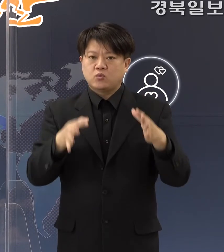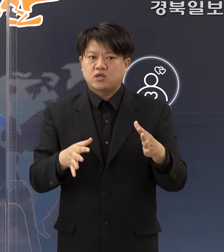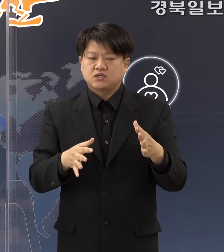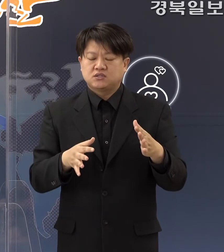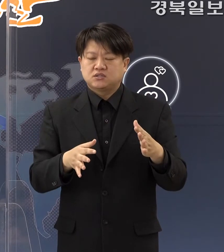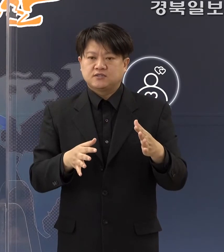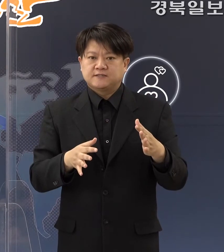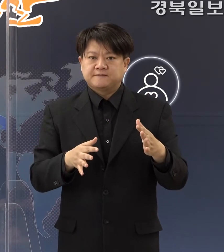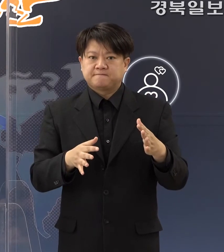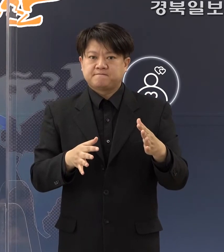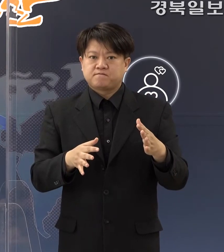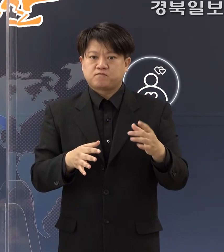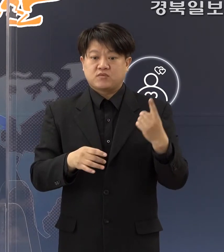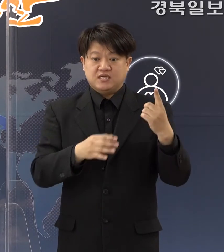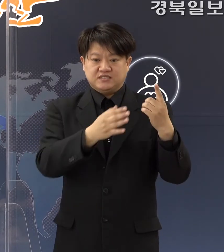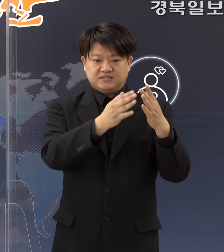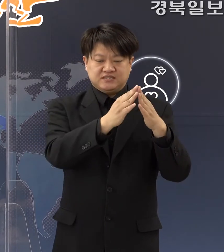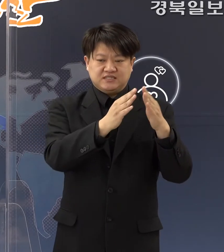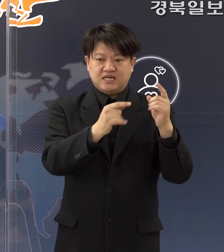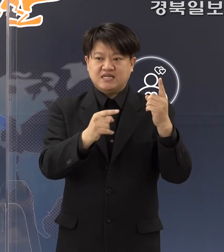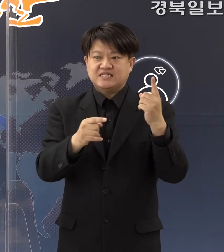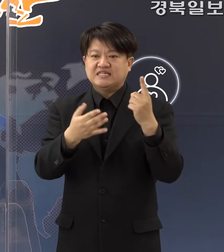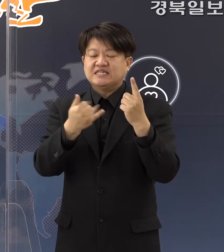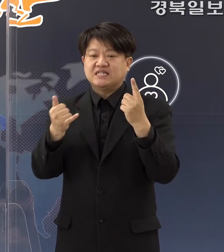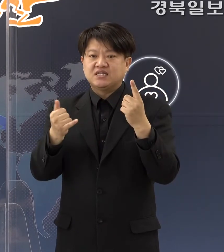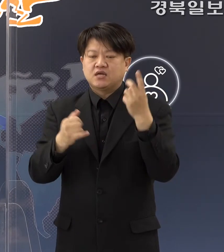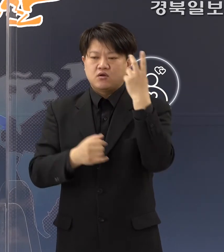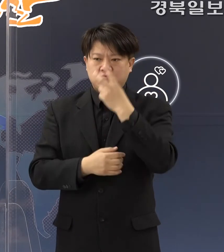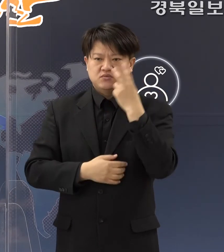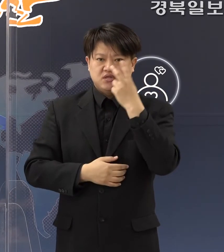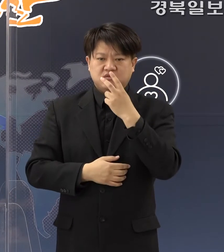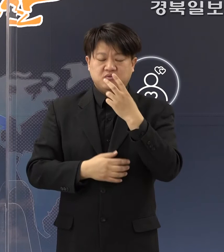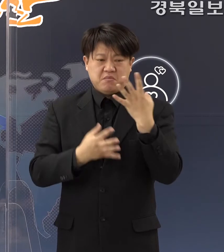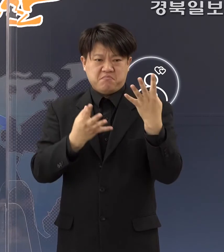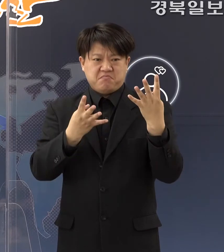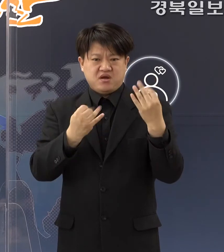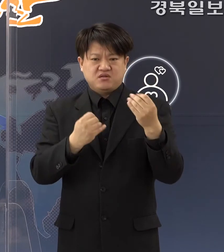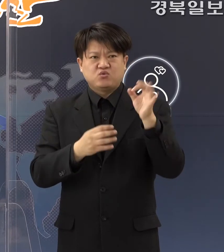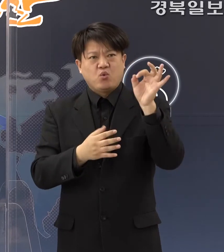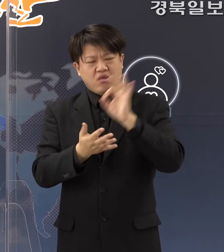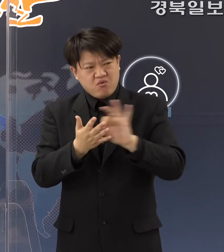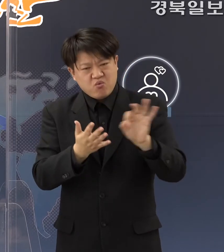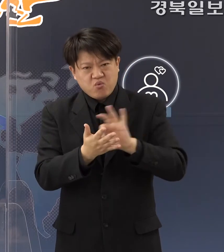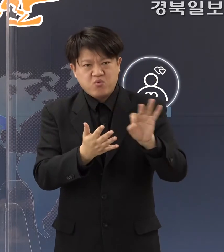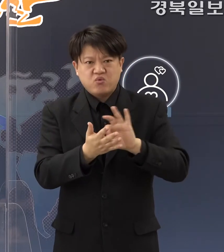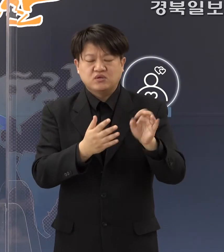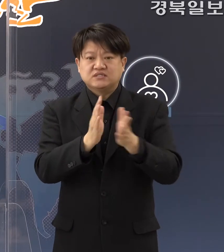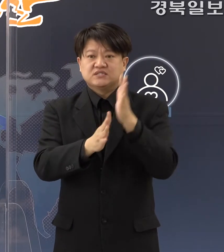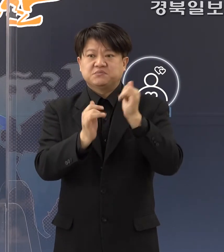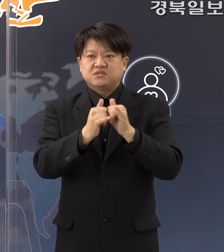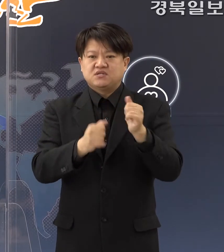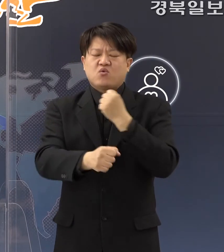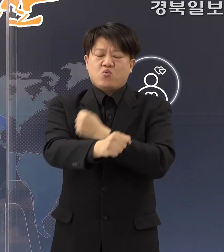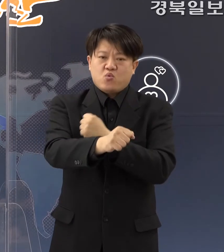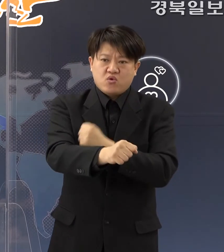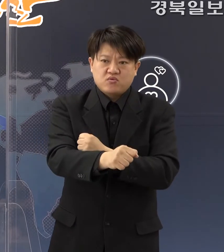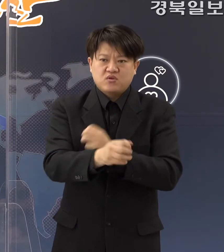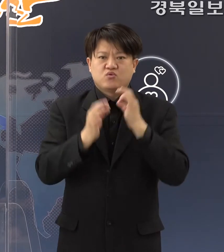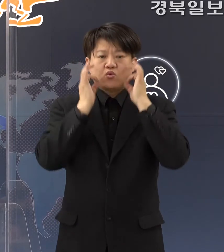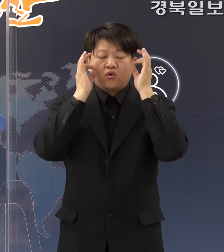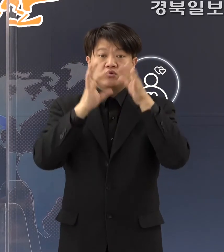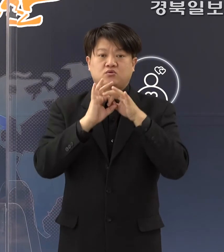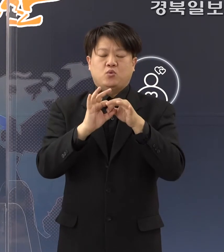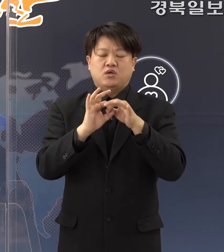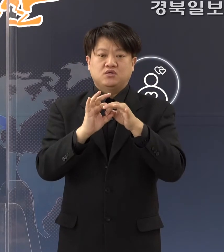한 세대 1인 검사를 정말 많은 비용과 또 시민, 공무원의 많은 노력을